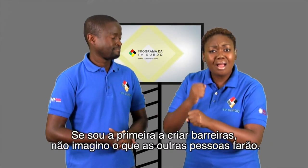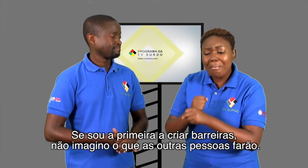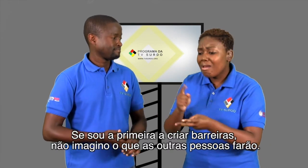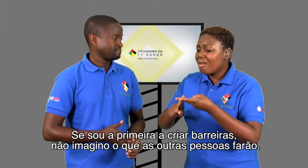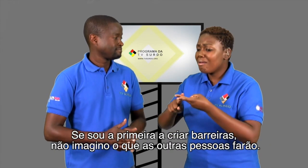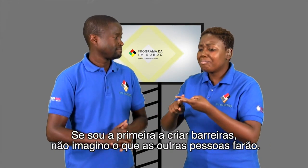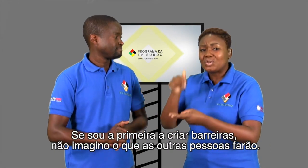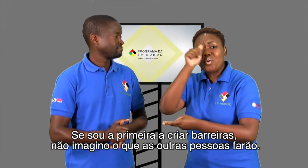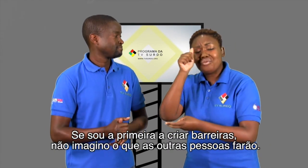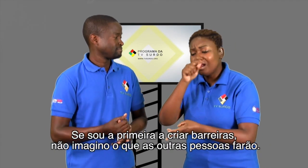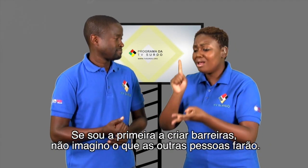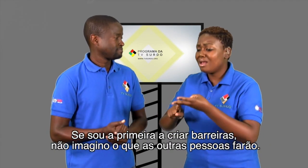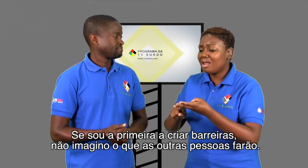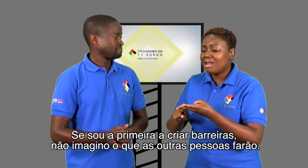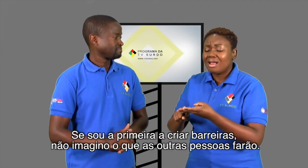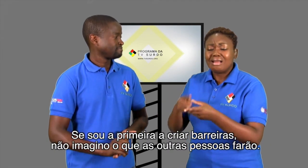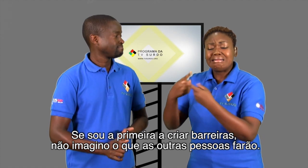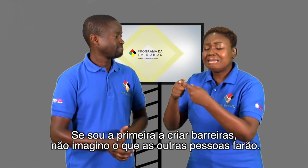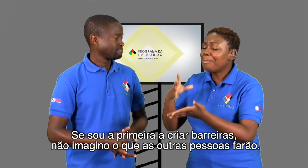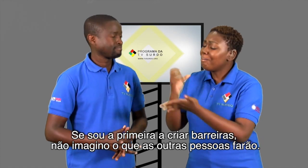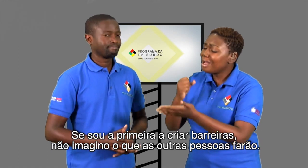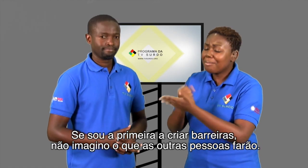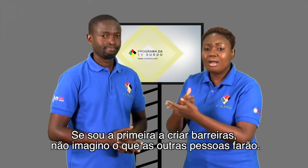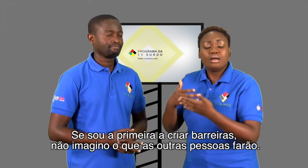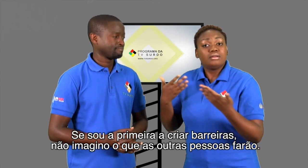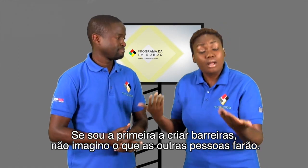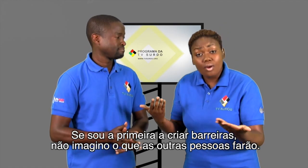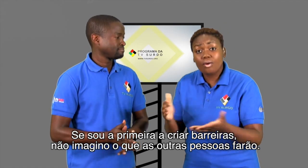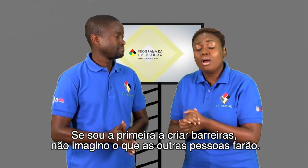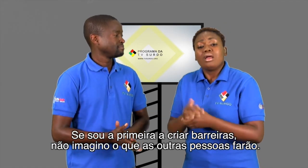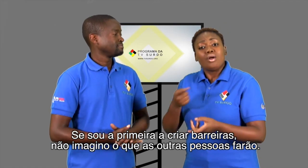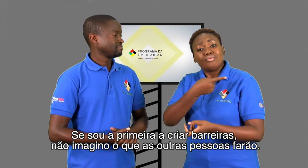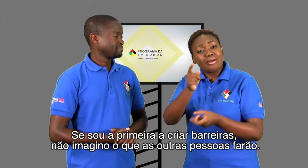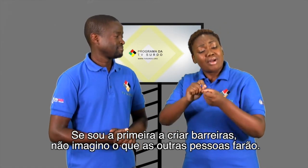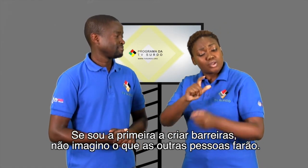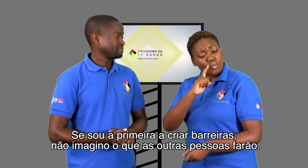Se sou a primeira a criar barreiras, não imagino o as outras pessoas farão.